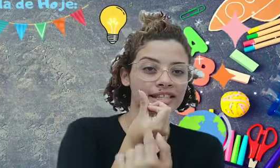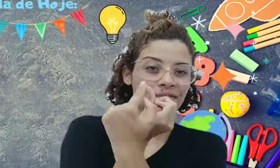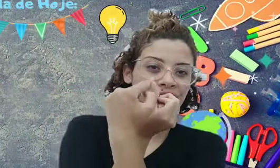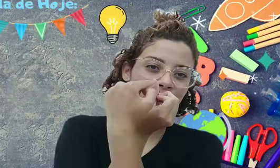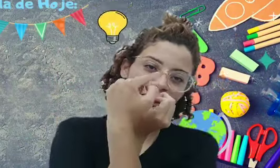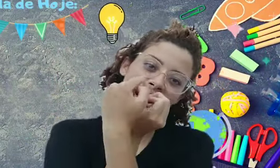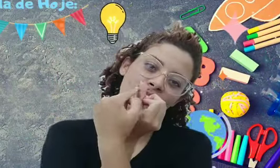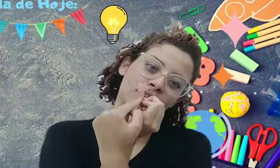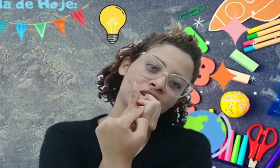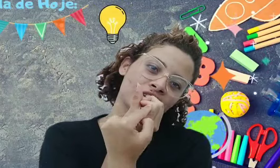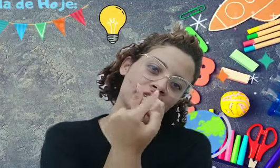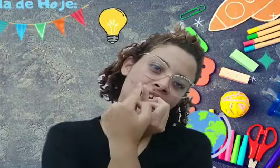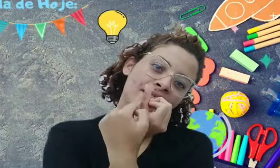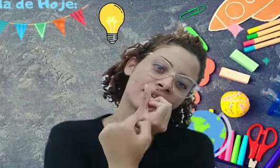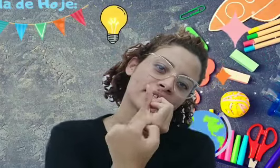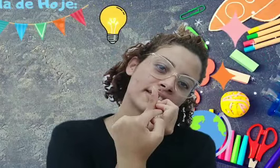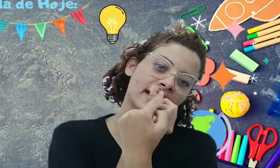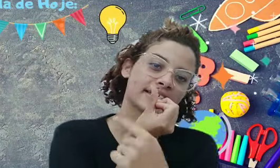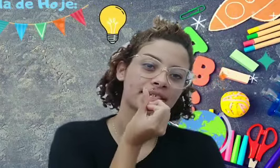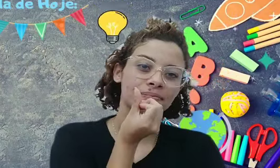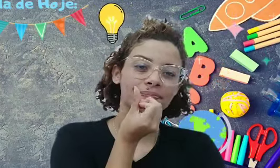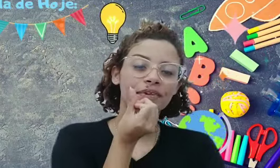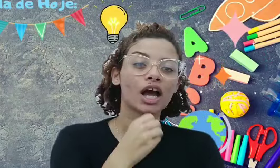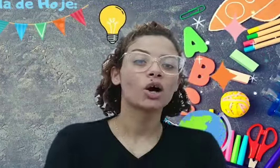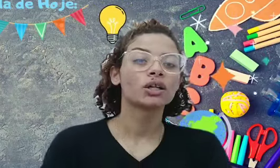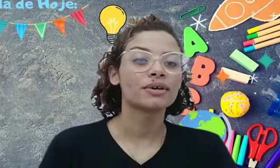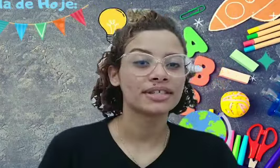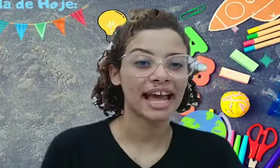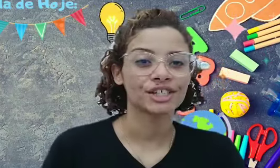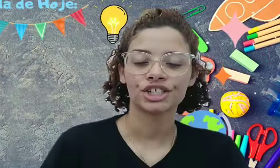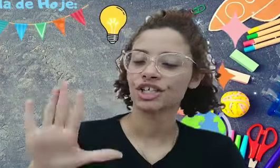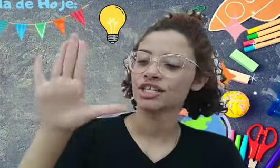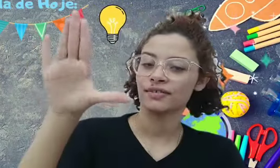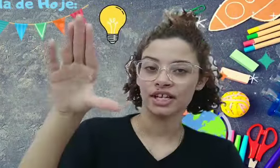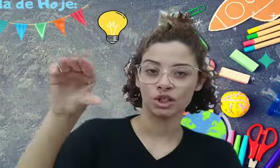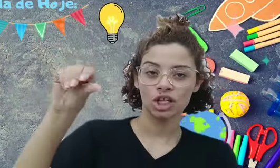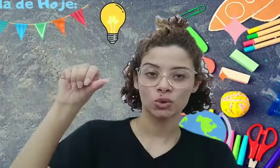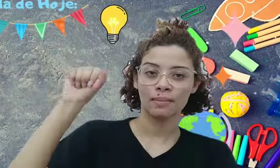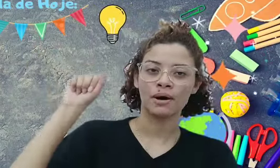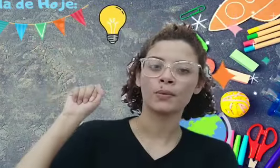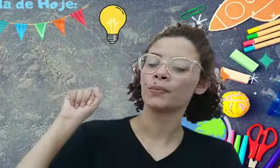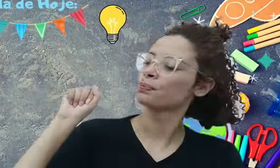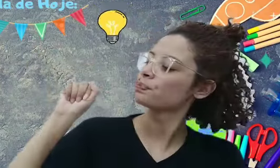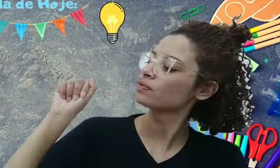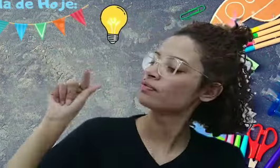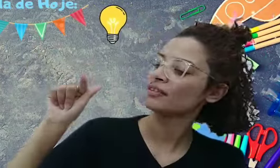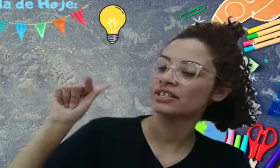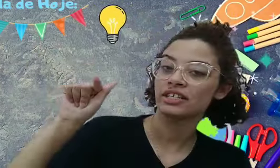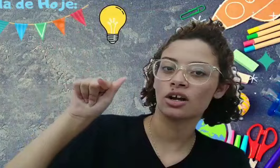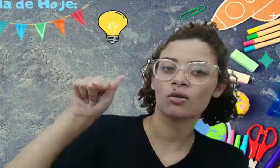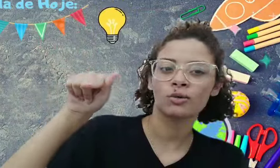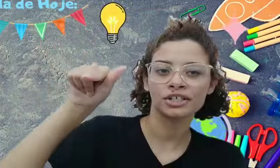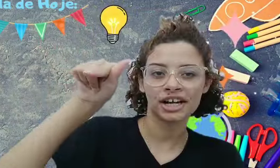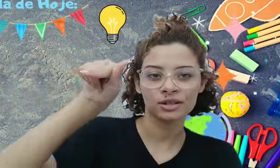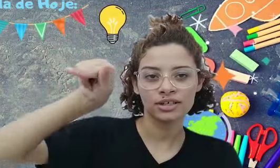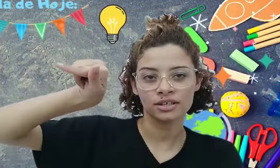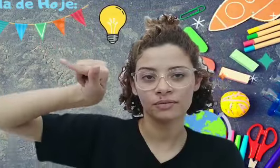Está vendo que parece quando a gente escreve? 6. O número 7. Fechar toda a sua mão. Vai fazer só o indicador assim.